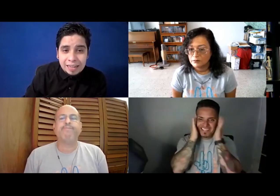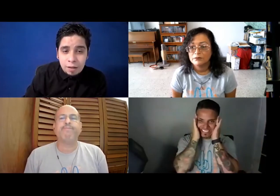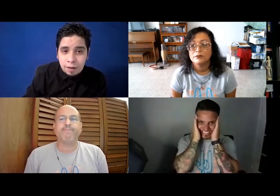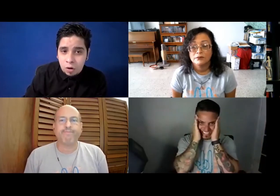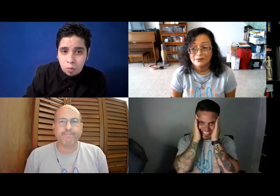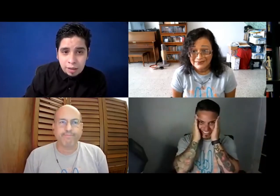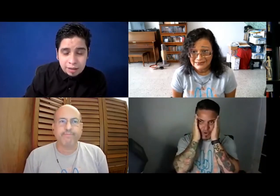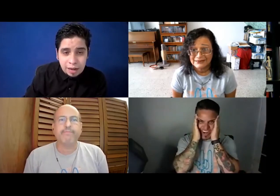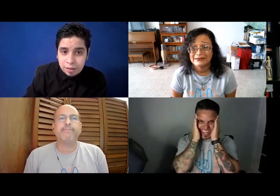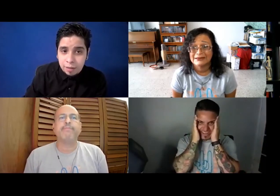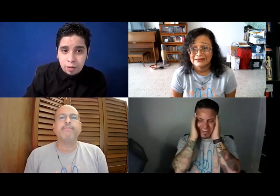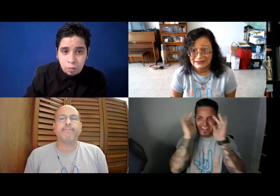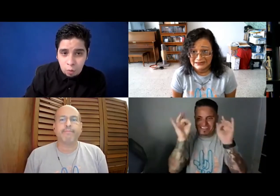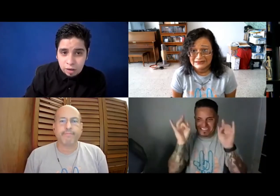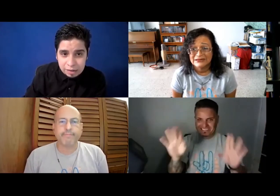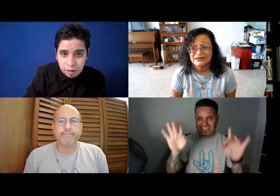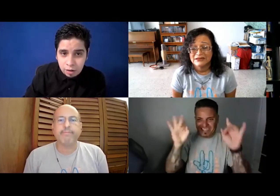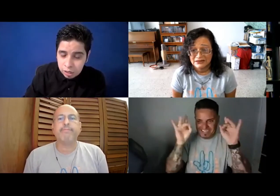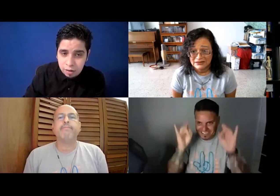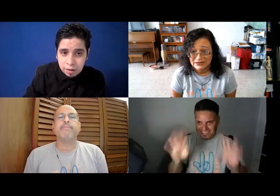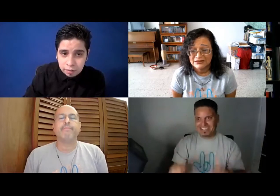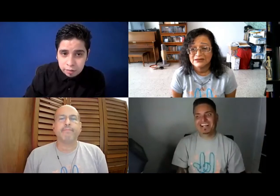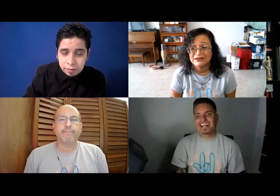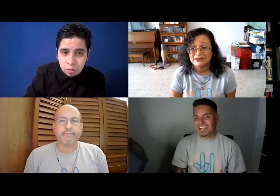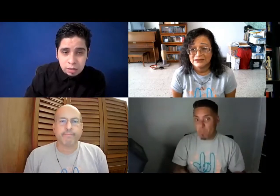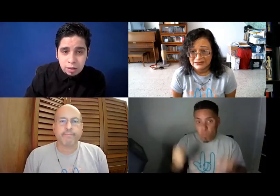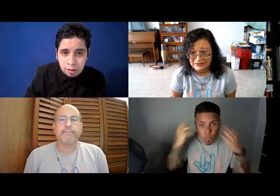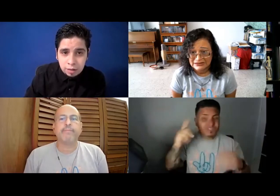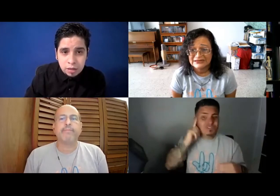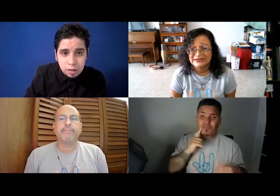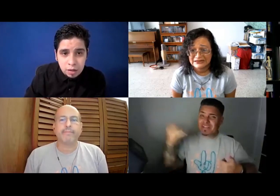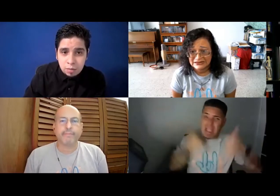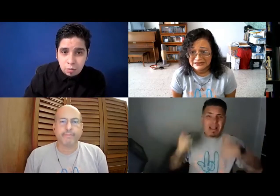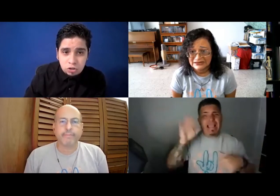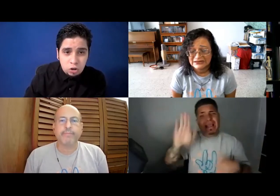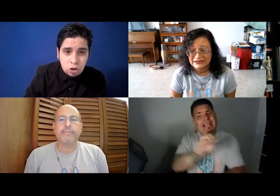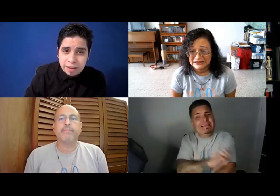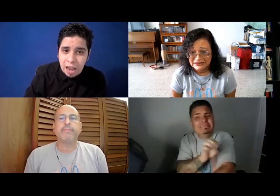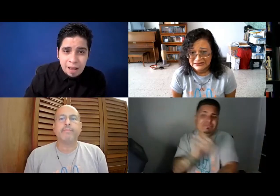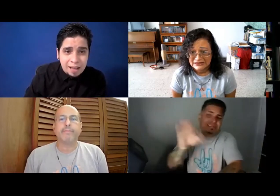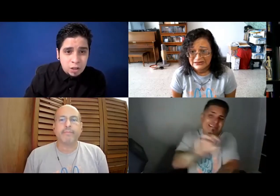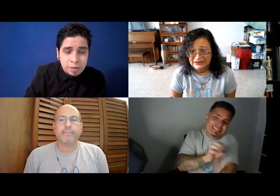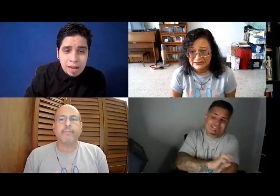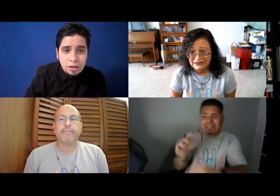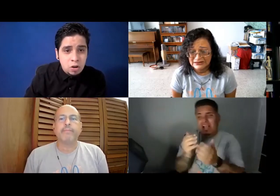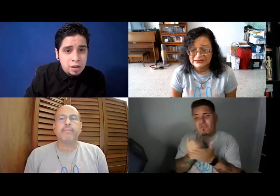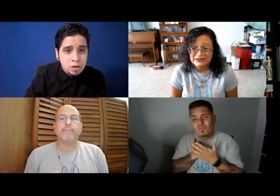para la comunidad realmente, pero horrible, horrible, horrible, de verdad. Muchos sordos me llaman cada rato, mira, genio, genio,